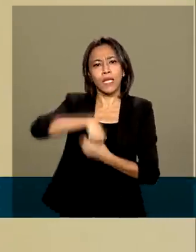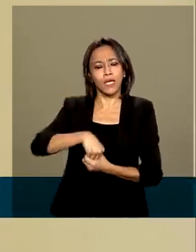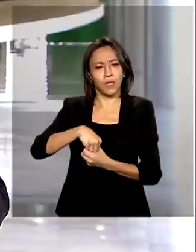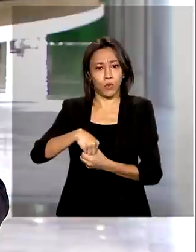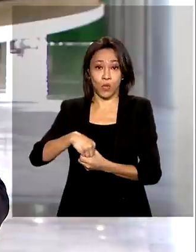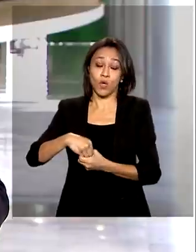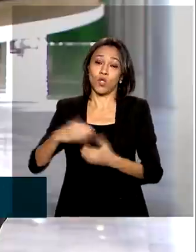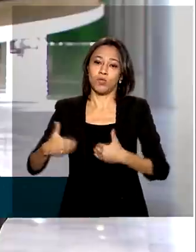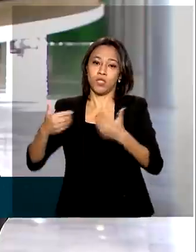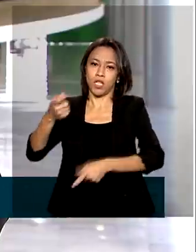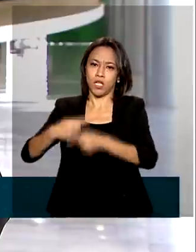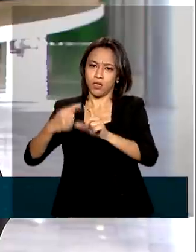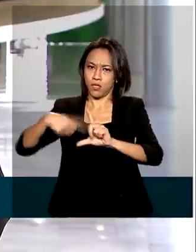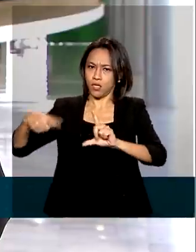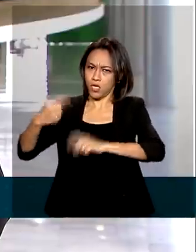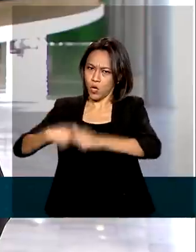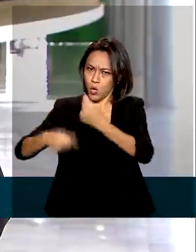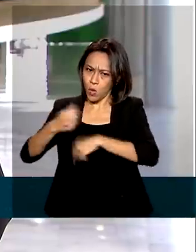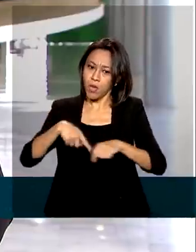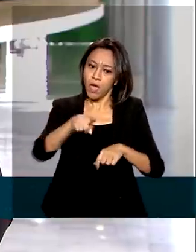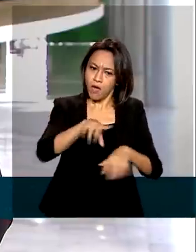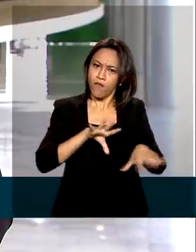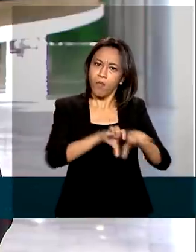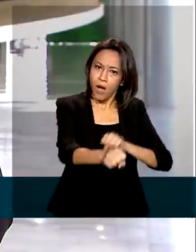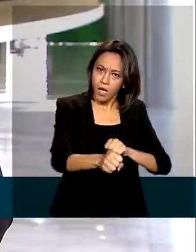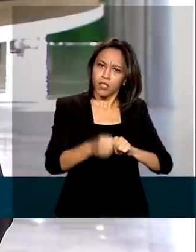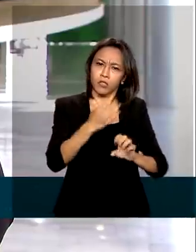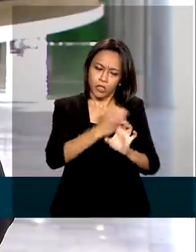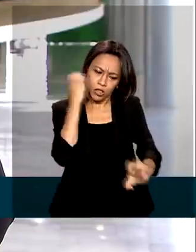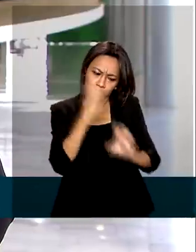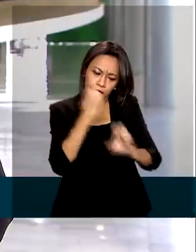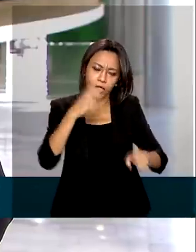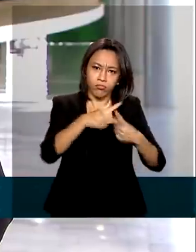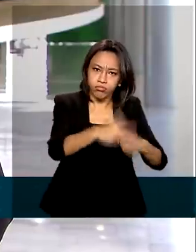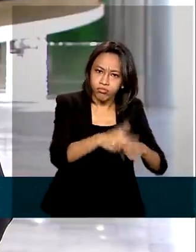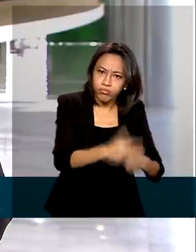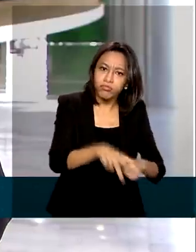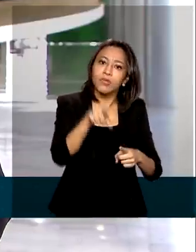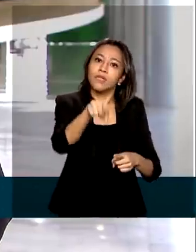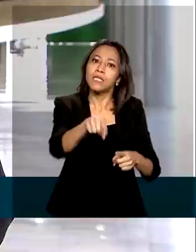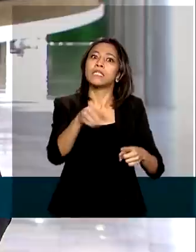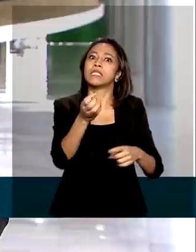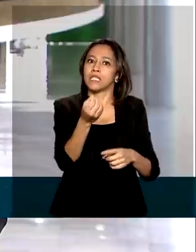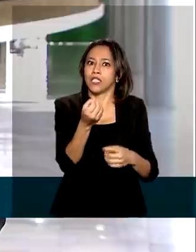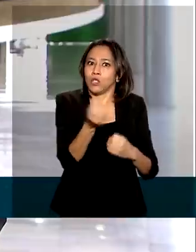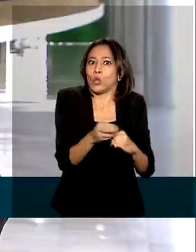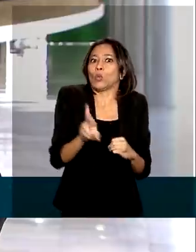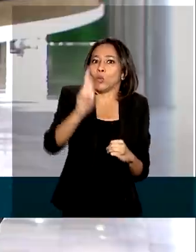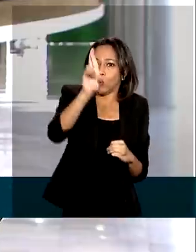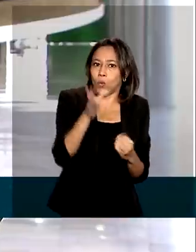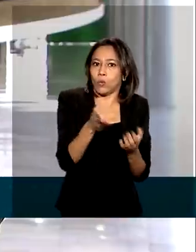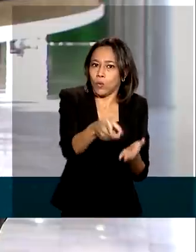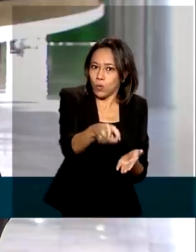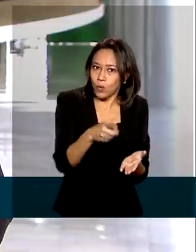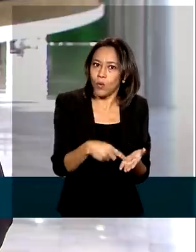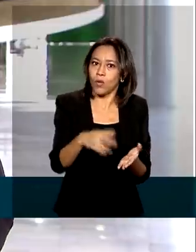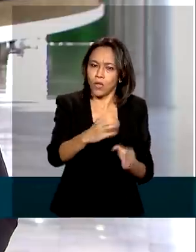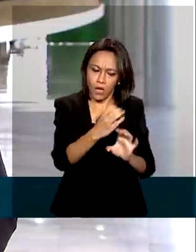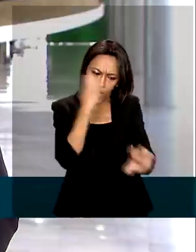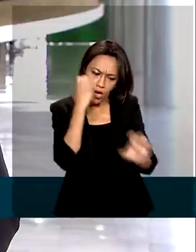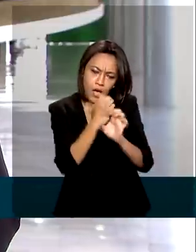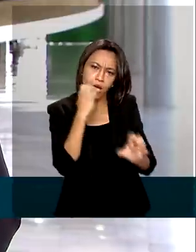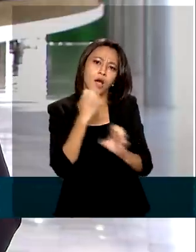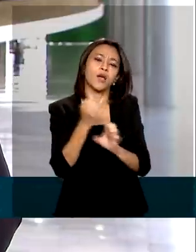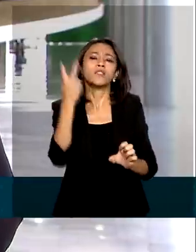da Economia. Ele é engenheiro mecânico, mestre em administração pública pela Universidade de Harvard e doutor em engenharia pela